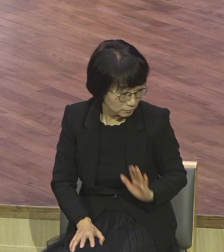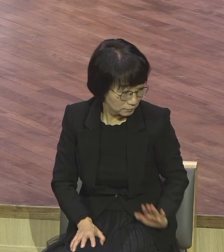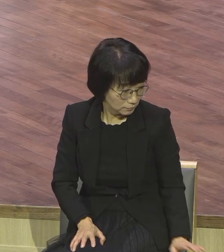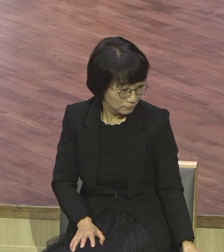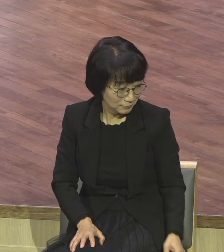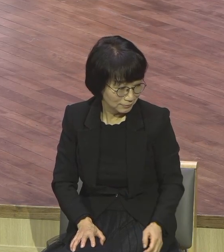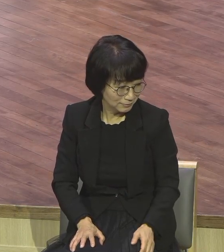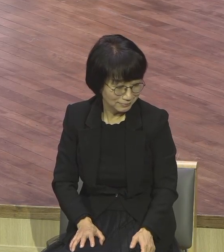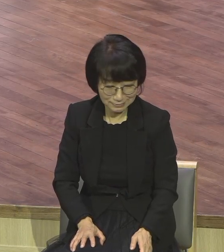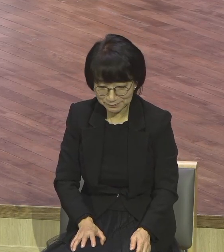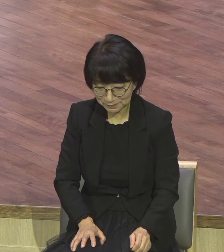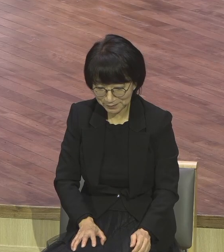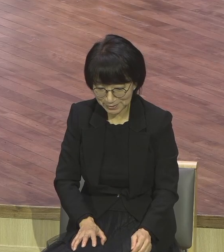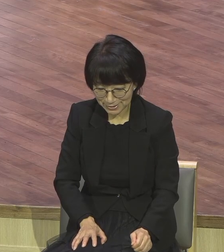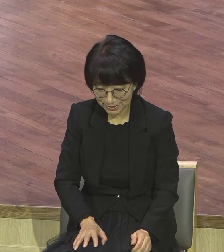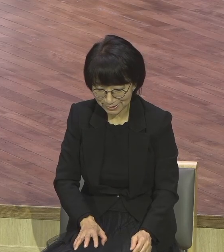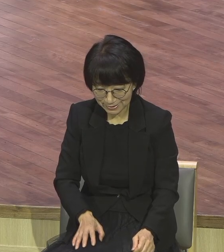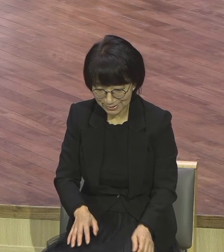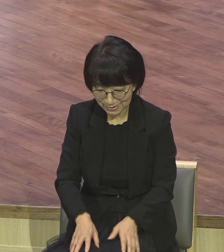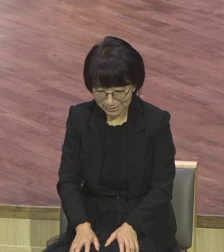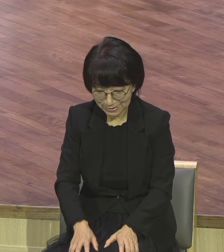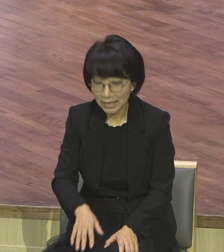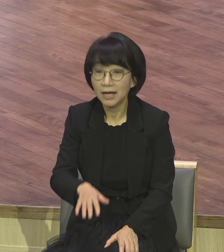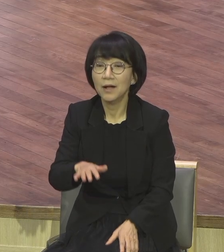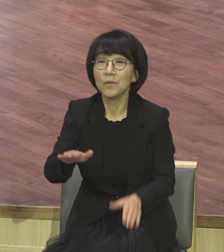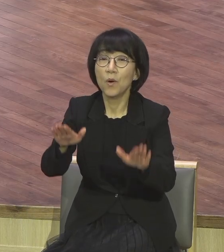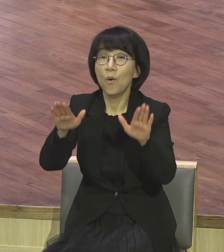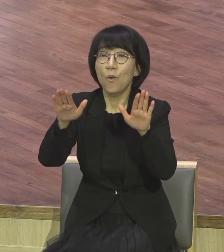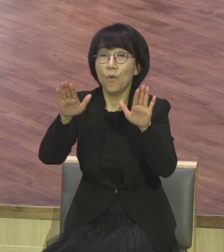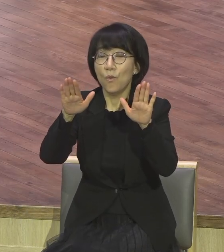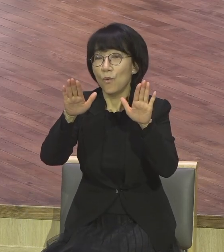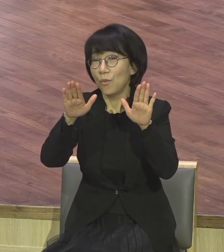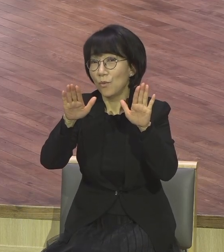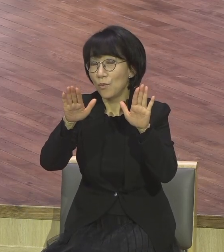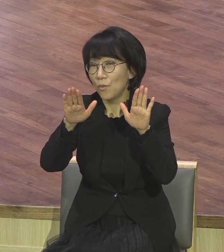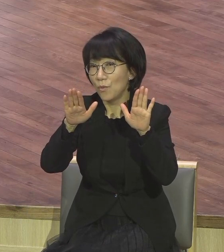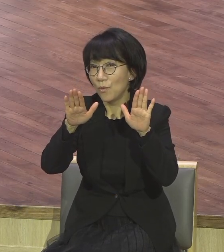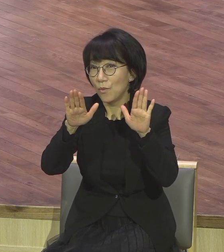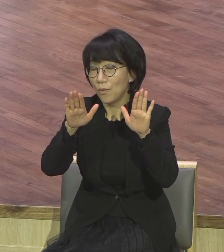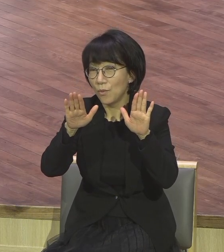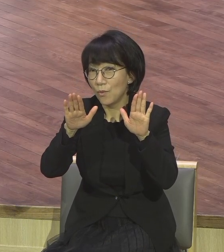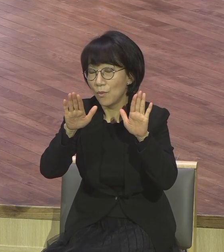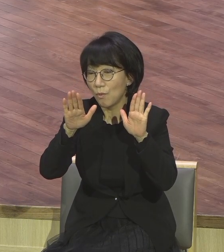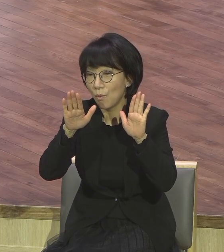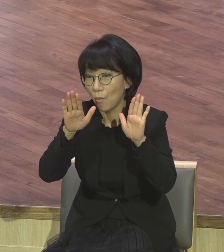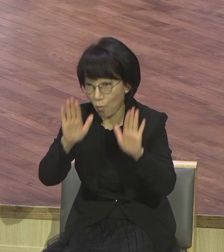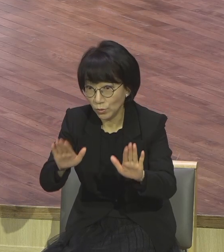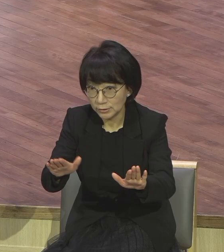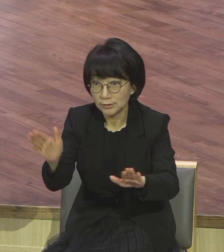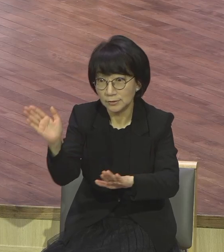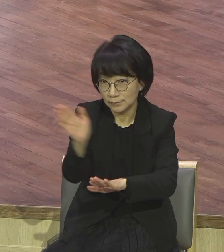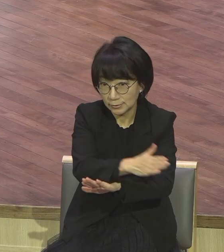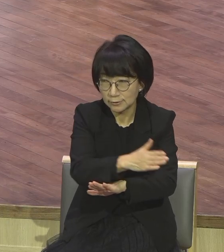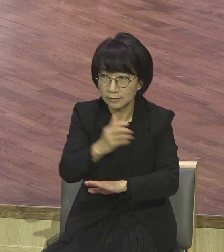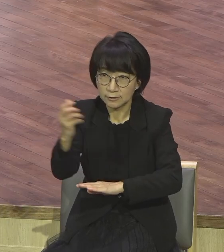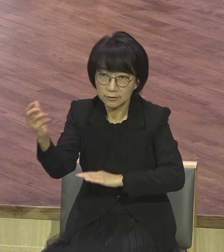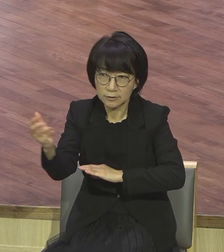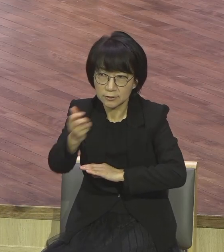여러분 오늘부터 성령의 임재 성의의 역사